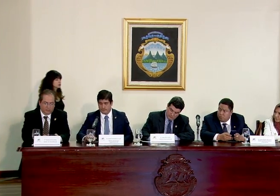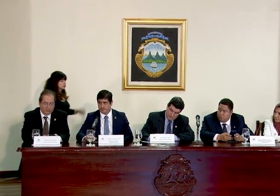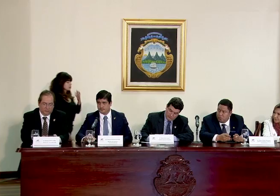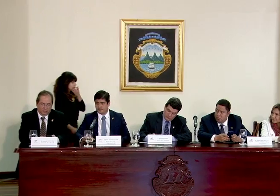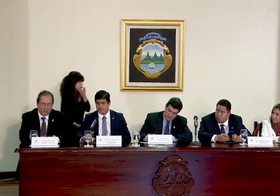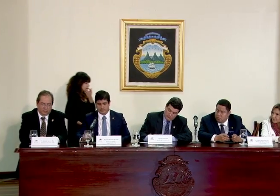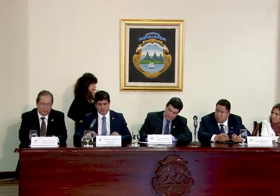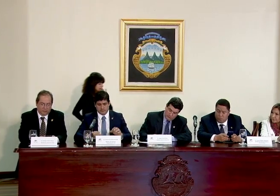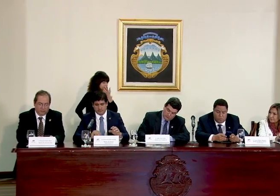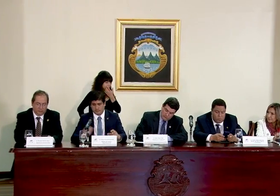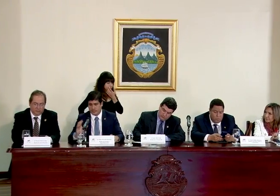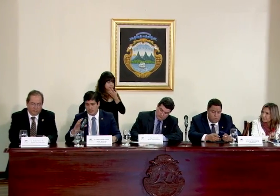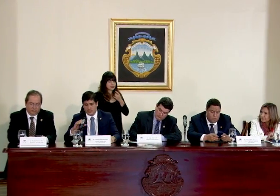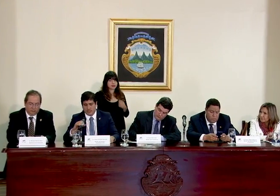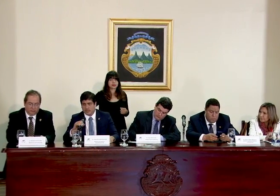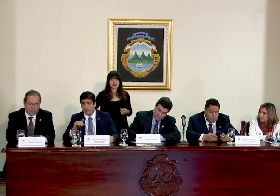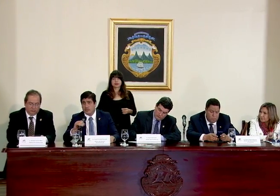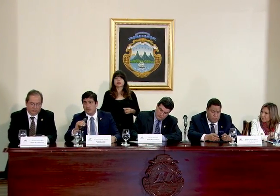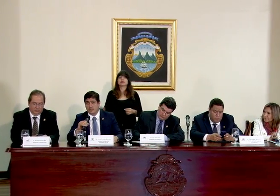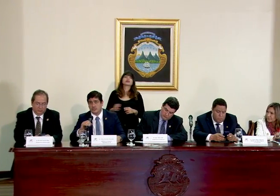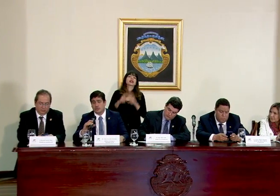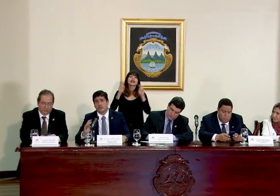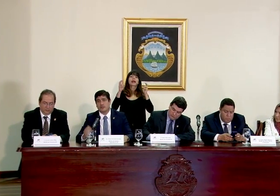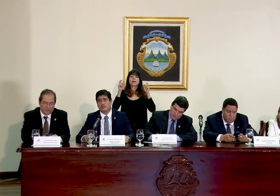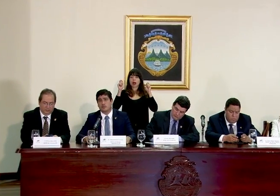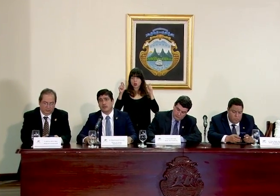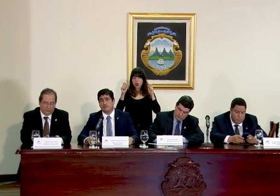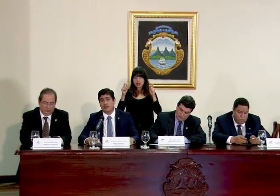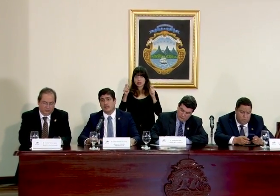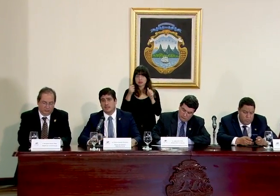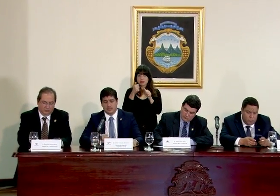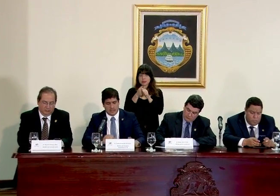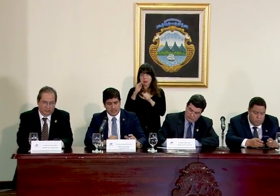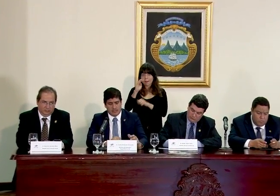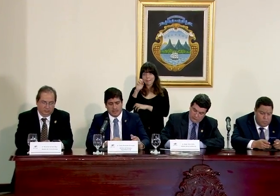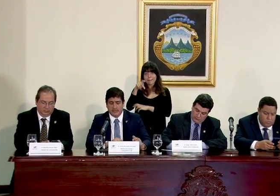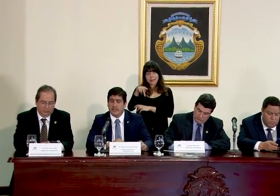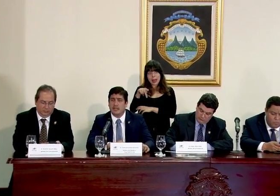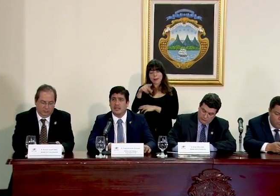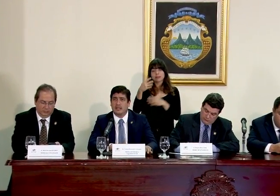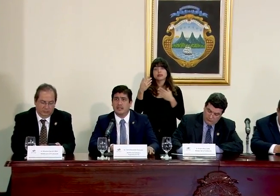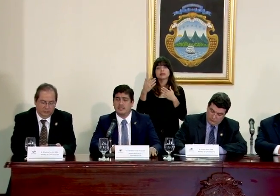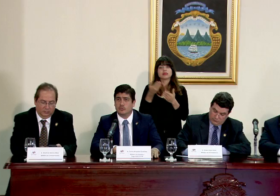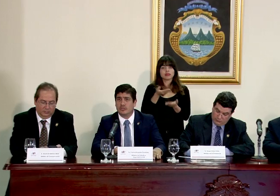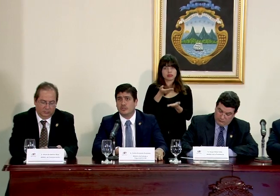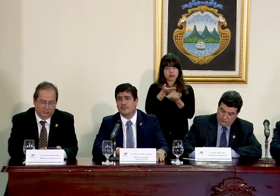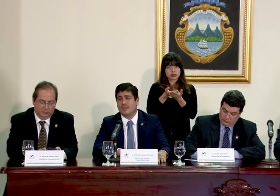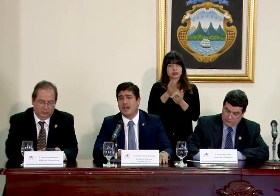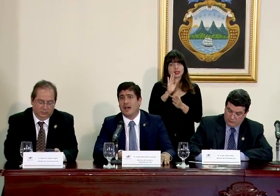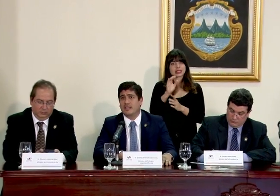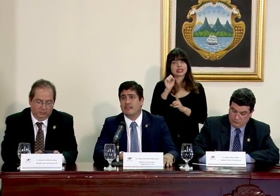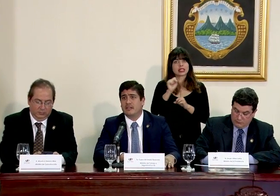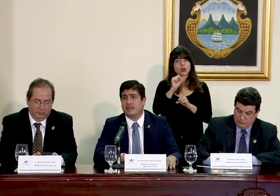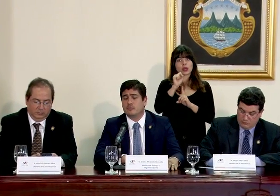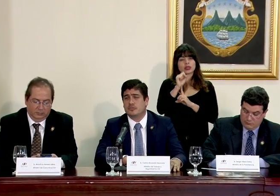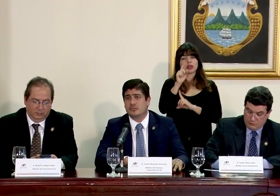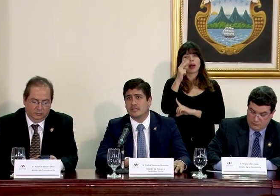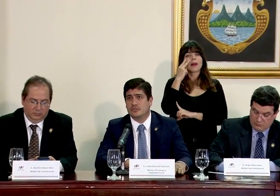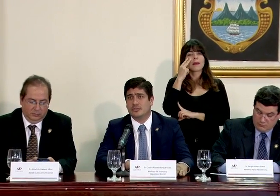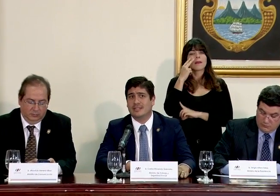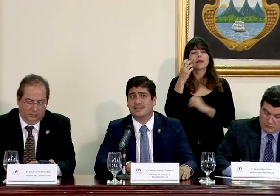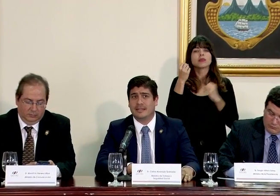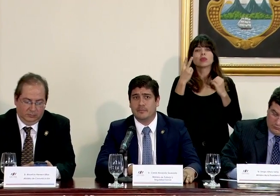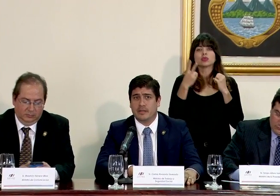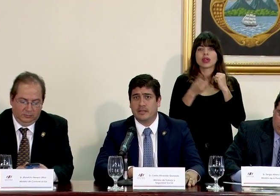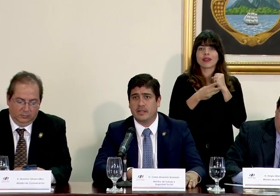de trabajo tema de educación el mismo MEPA plantea la situación hay que ver que en muchos